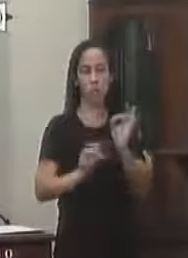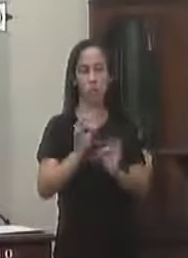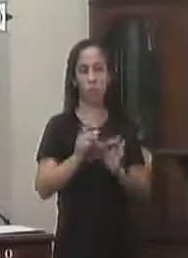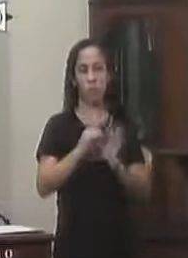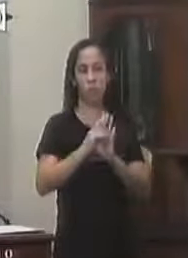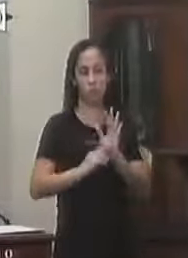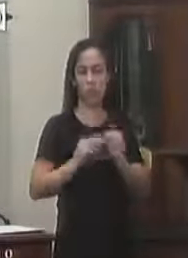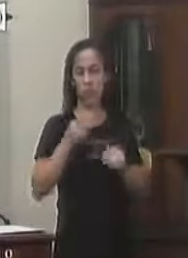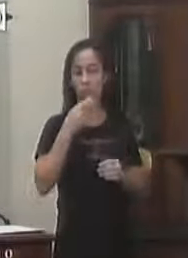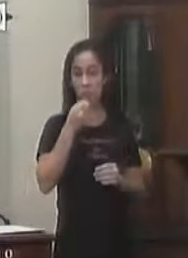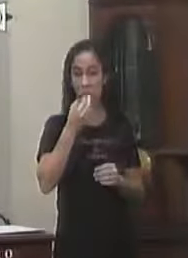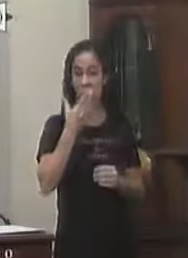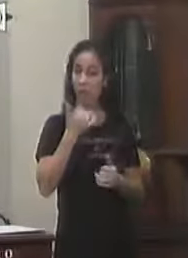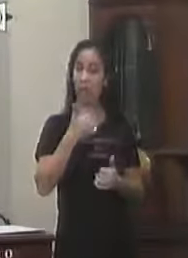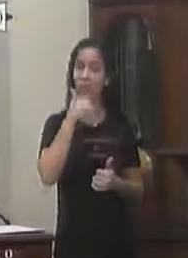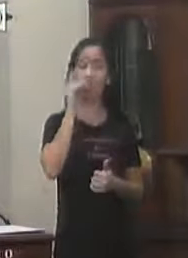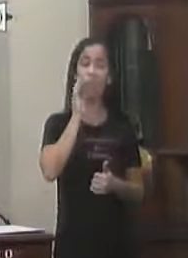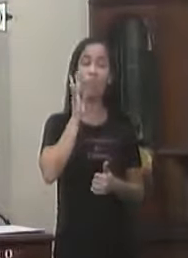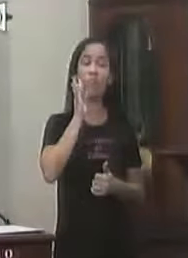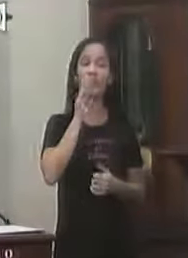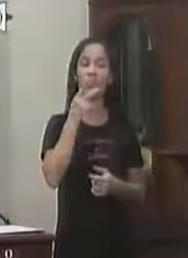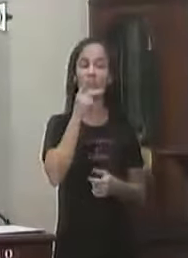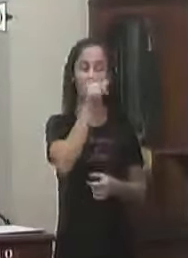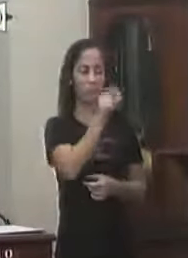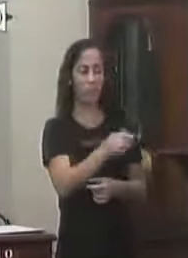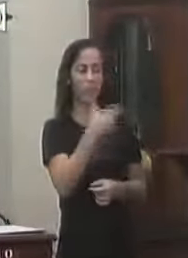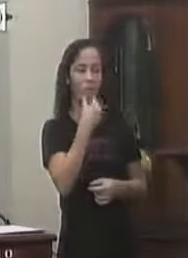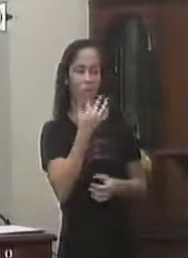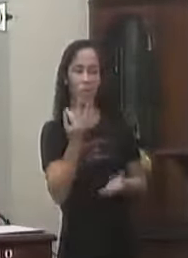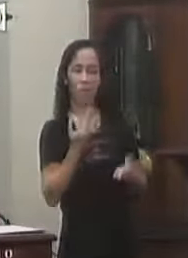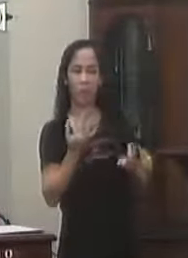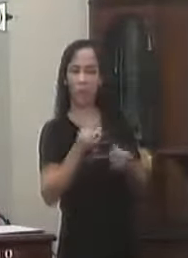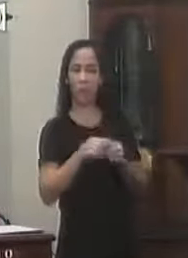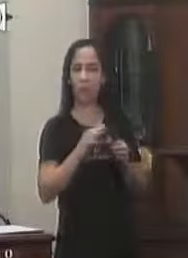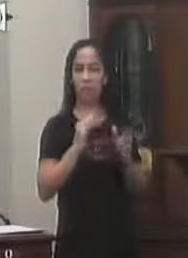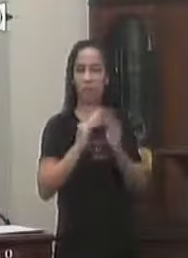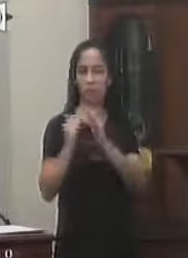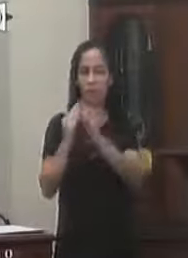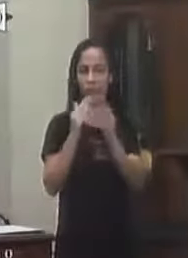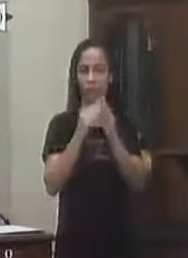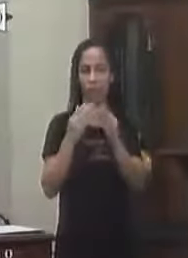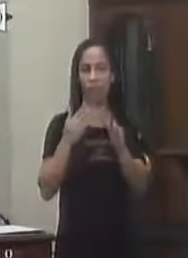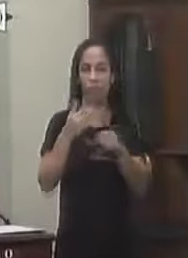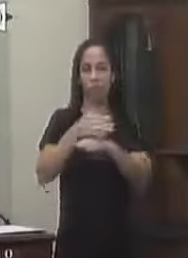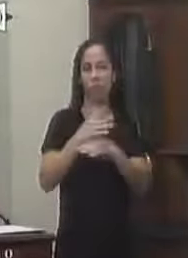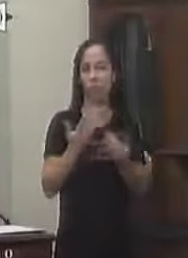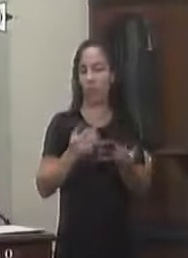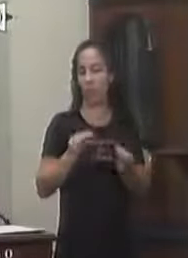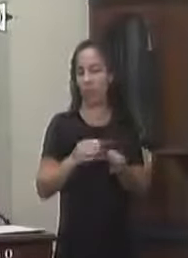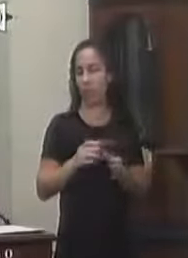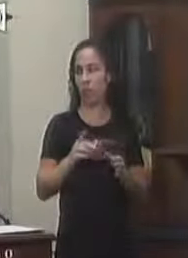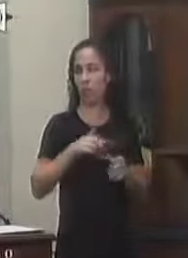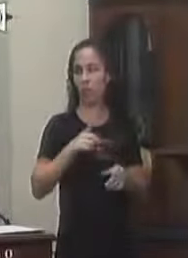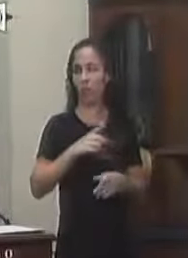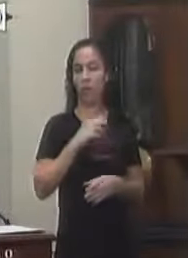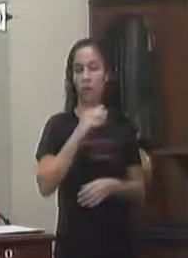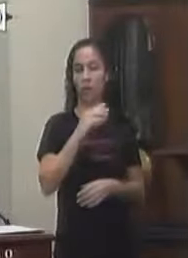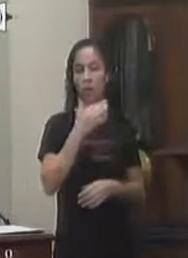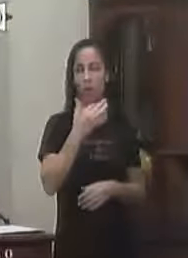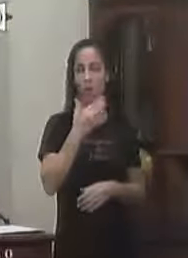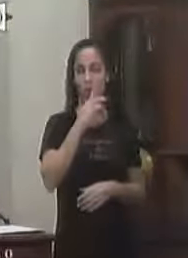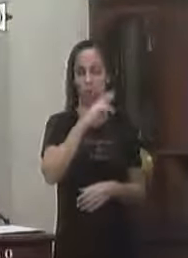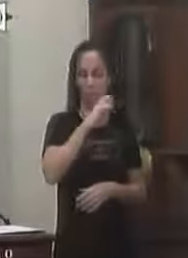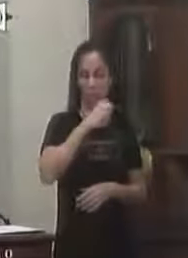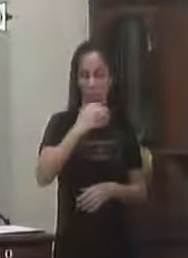jurídico Ao examinar O presidente de resolução Em tela Verifique-se que é Matéria de natureza Legislativa Quanto ao aspecto Material Manifeste também Pela